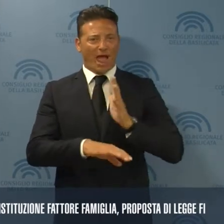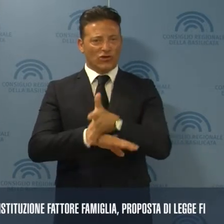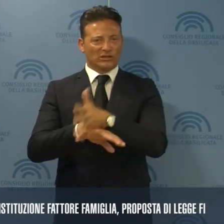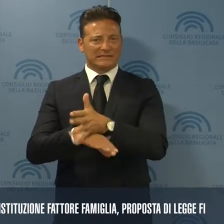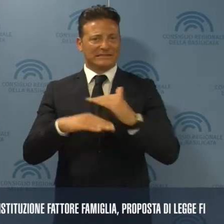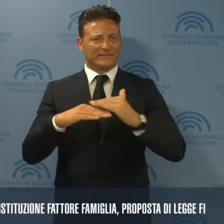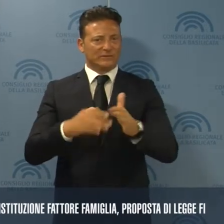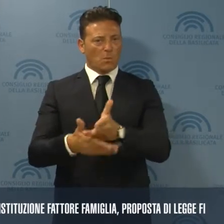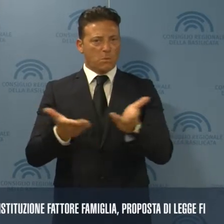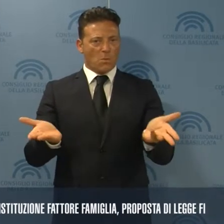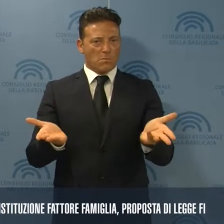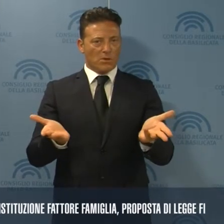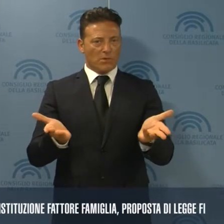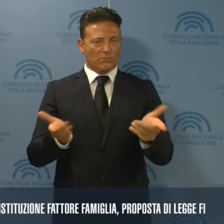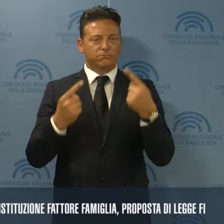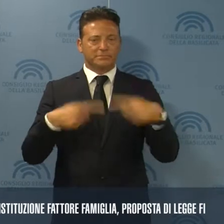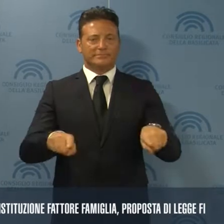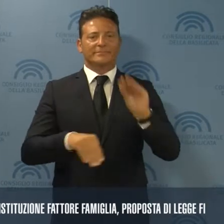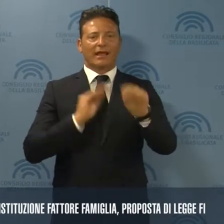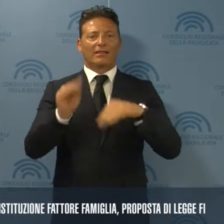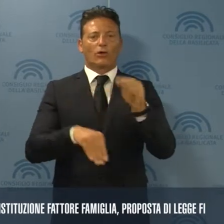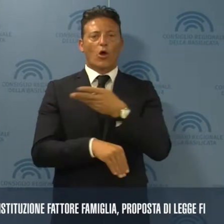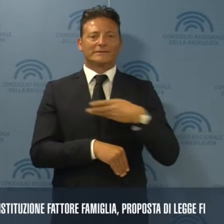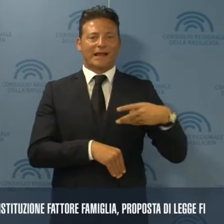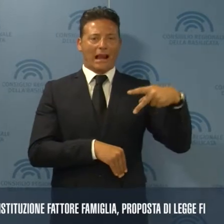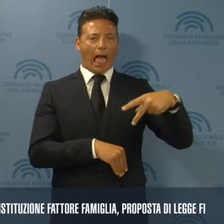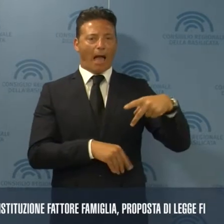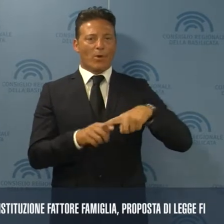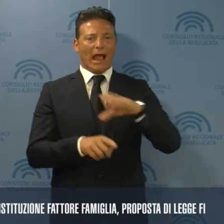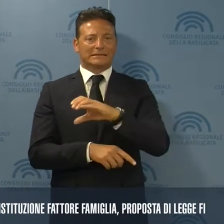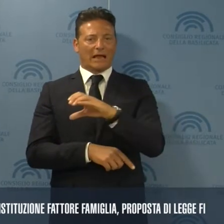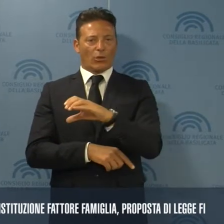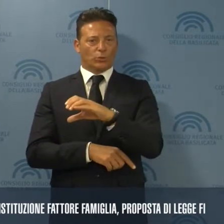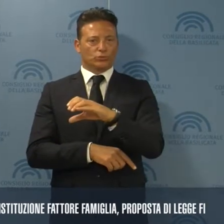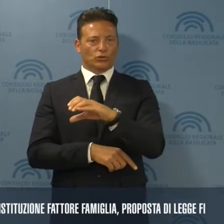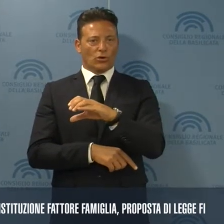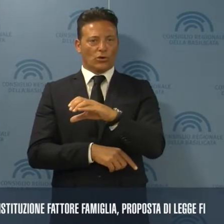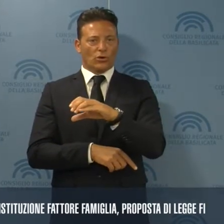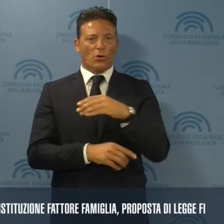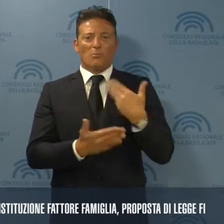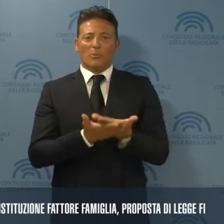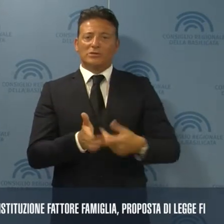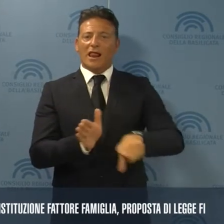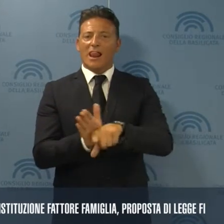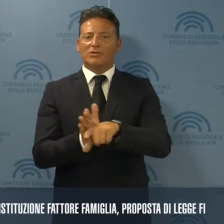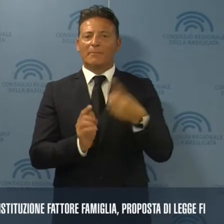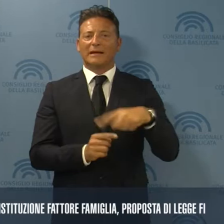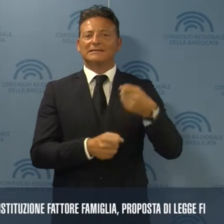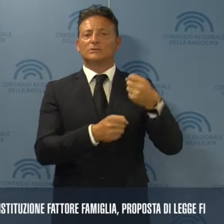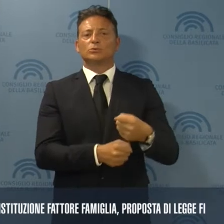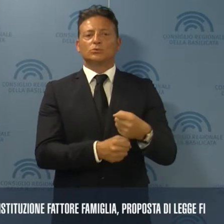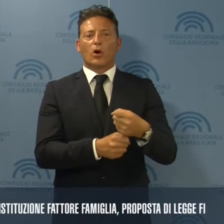ai servizi pubblici è quando chiedono i consiglieri Napoli e Castelluccio con la proposta di legge per l